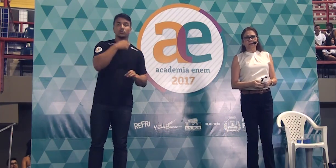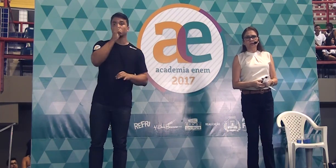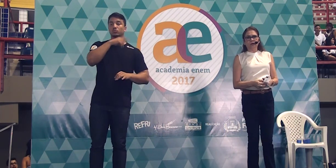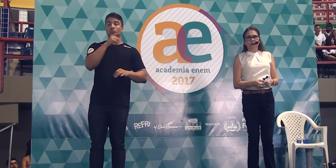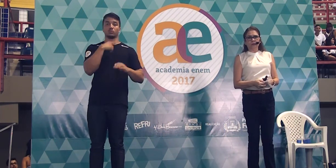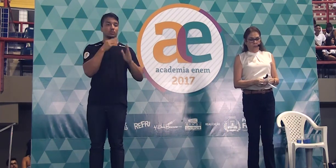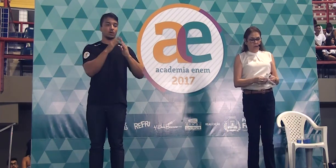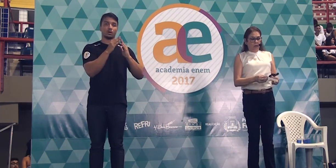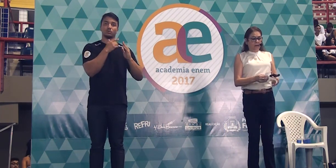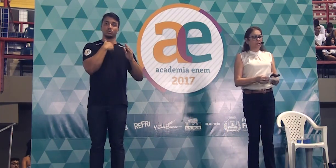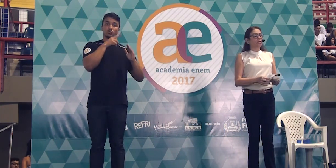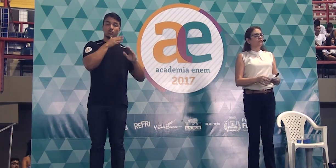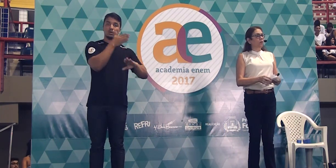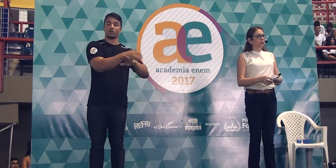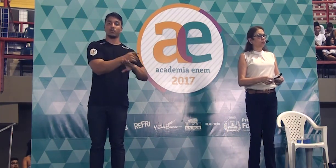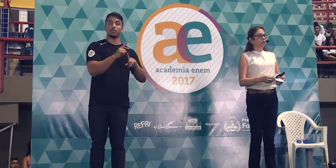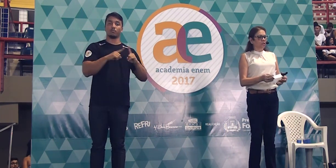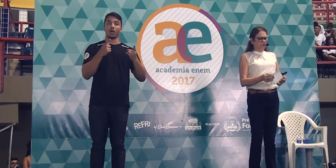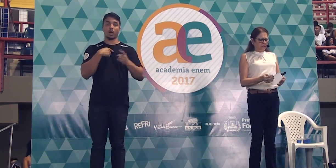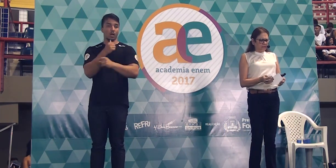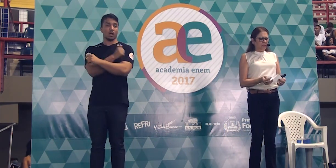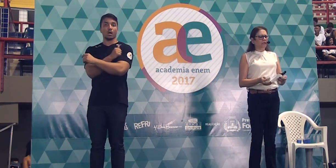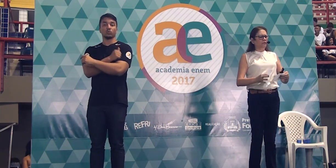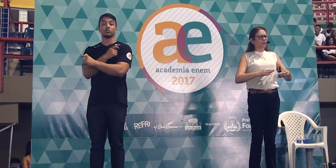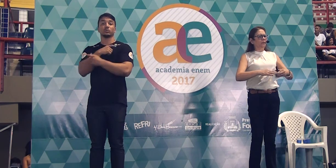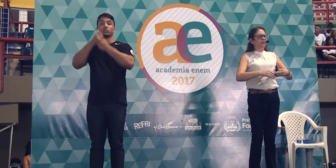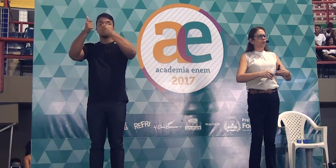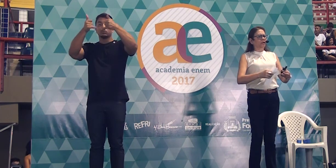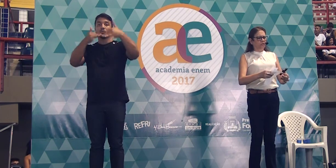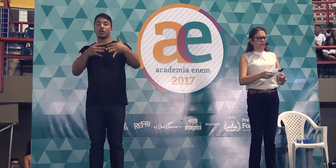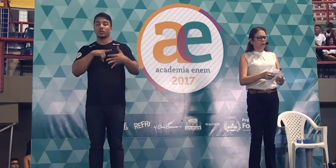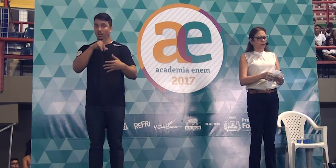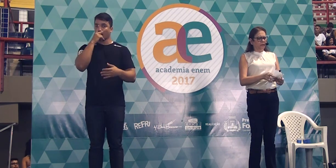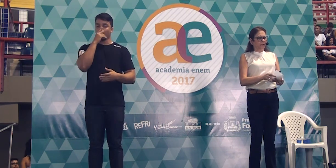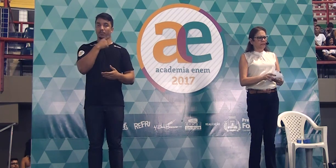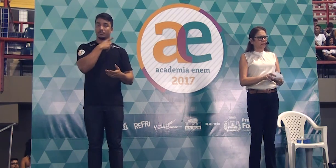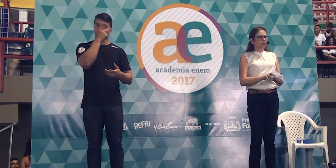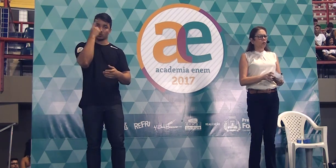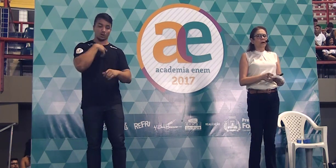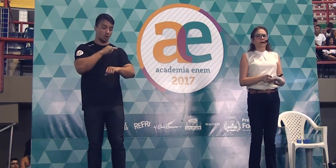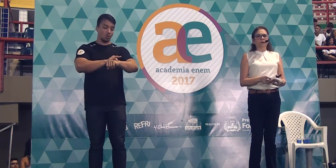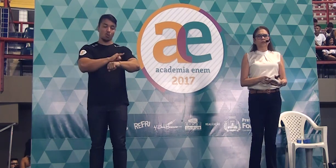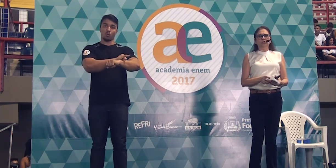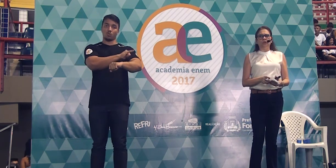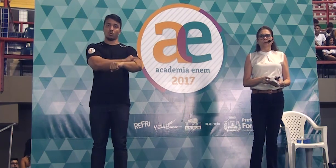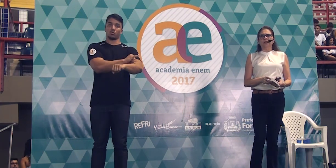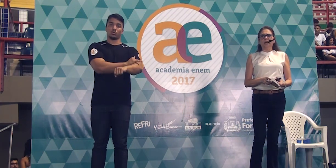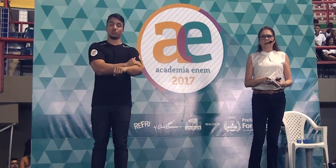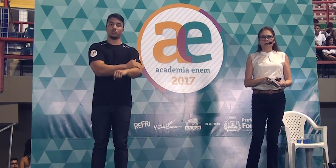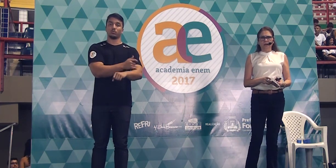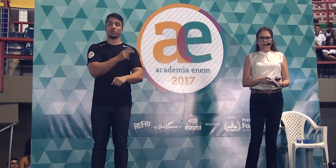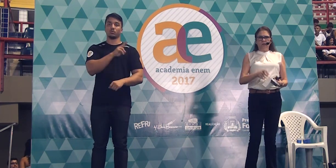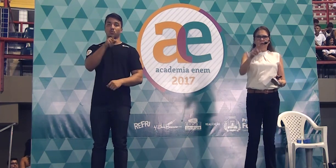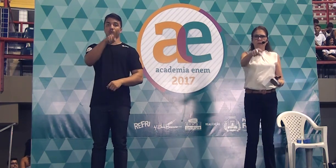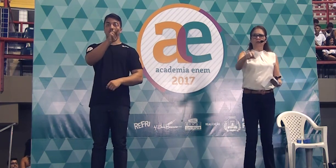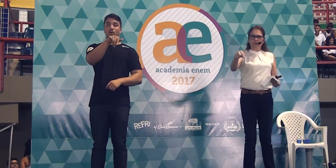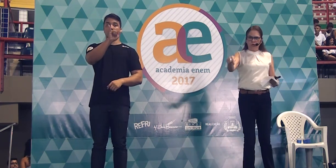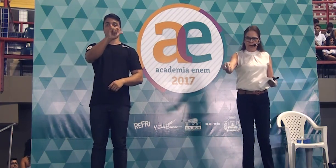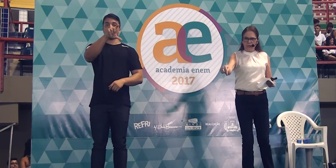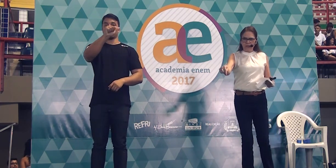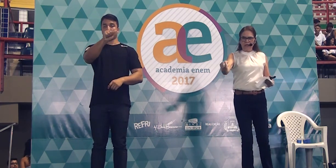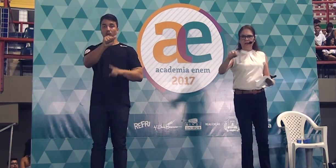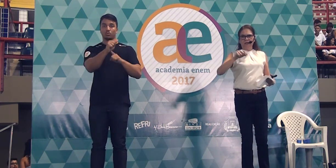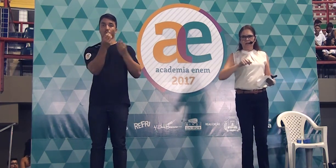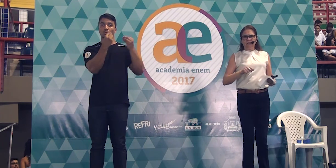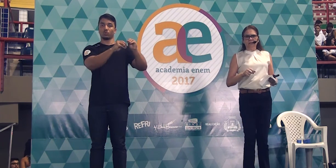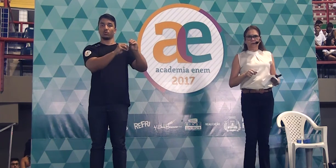estou em casa no horário, mas teve um aluno que disse que teve uma personagem que era obesa, uma garota de nome Keila, o aluno